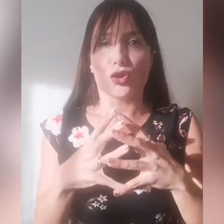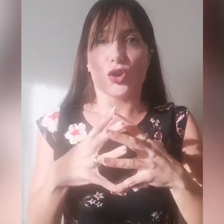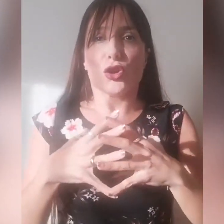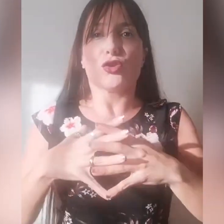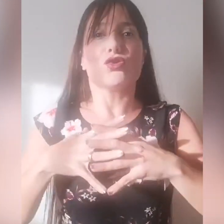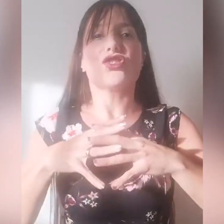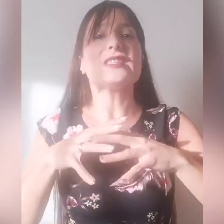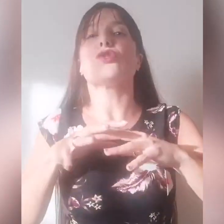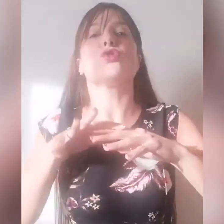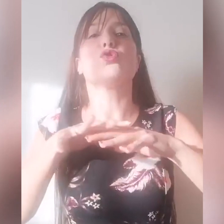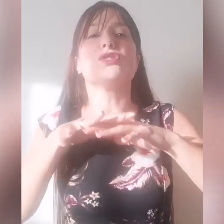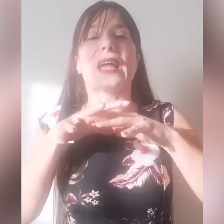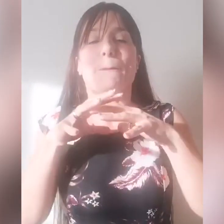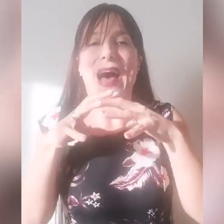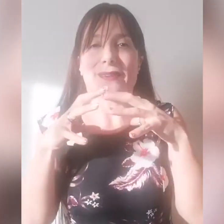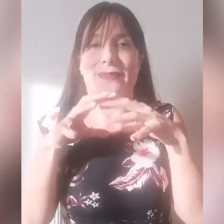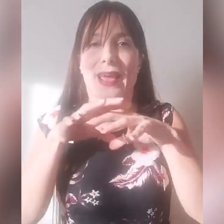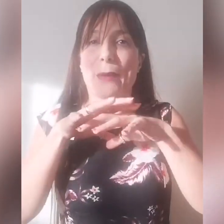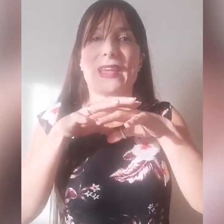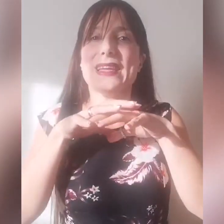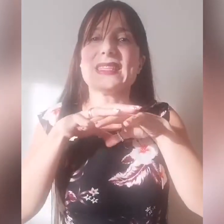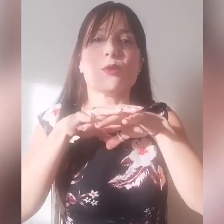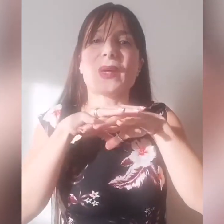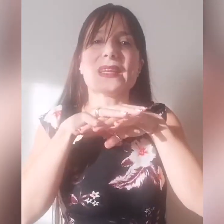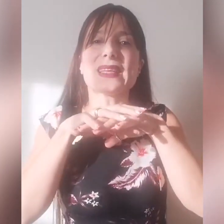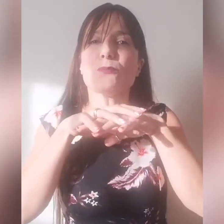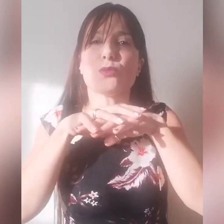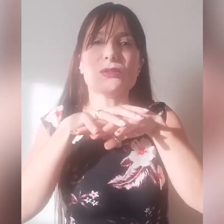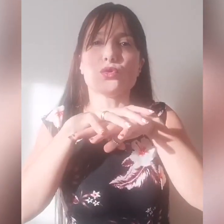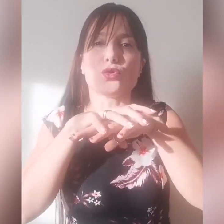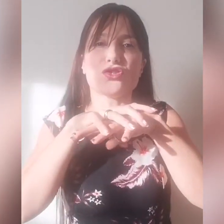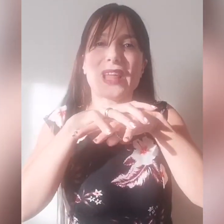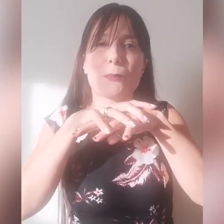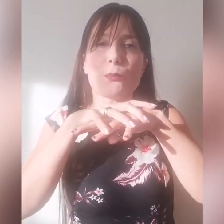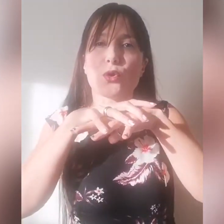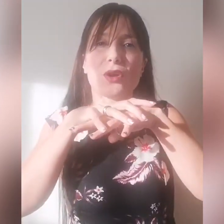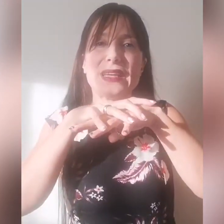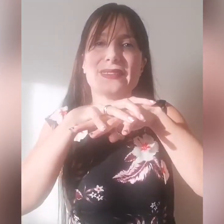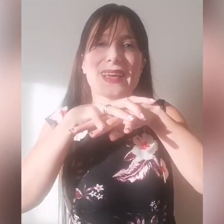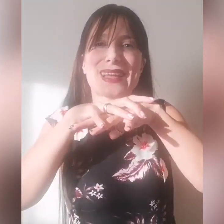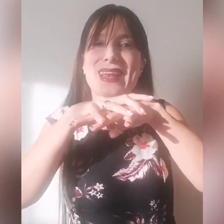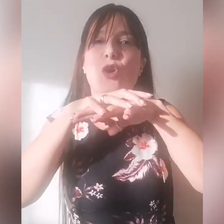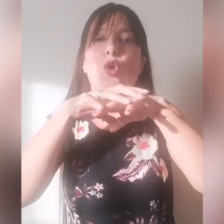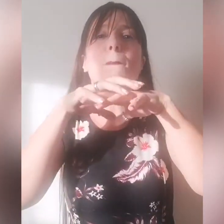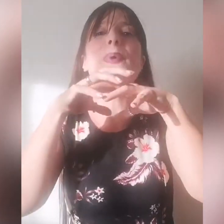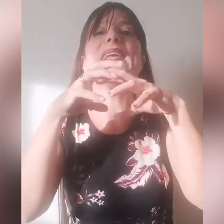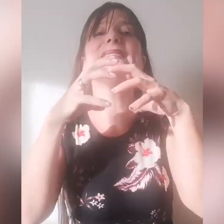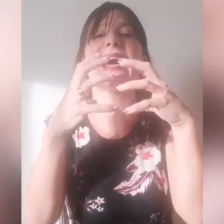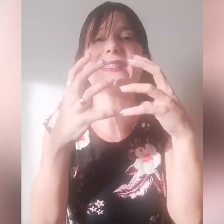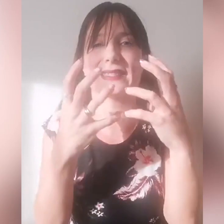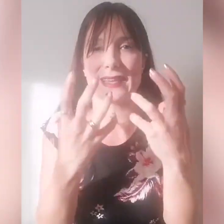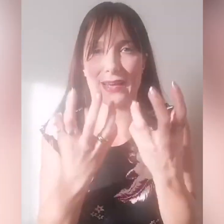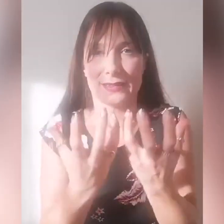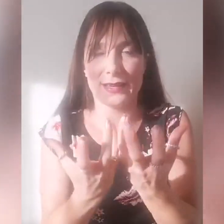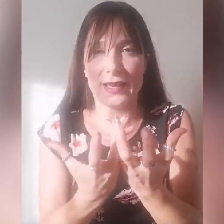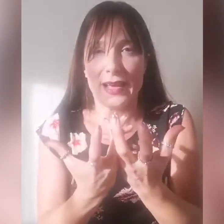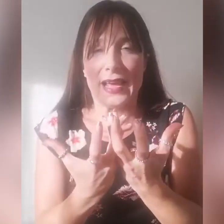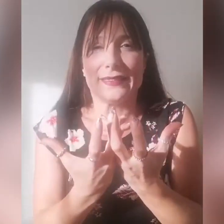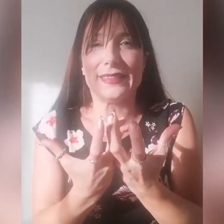non c'è solo tutta la parte, è bellissimo perché il Salmo 91 ci dà proprio l'idea della completezza di